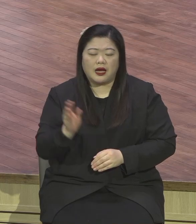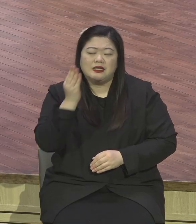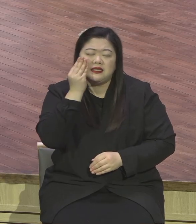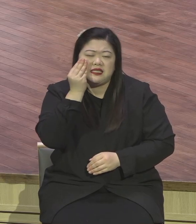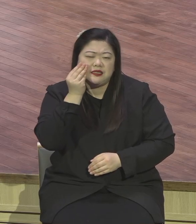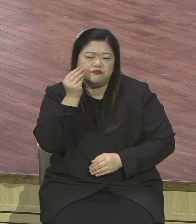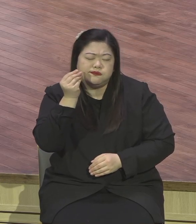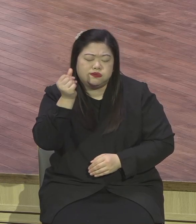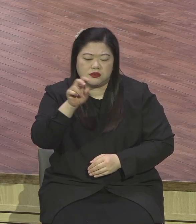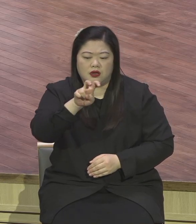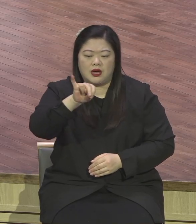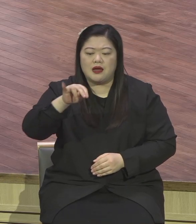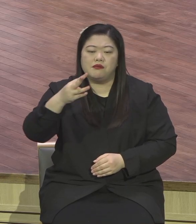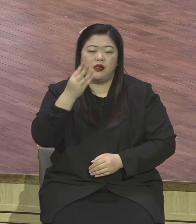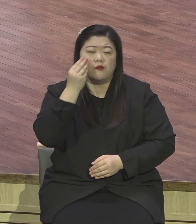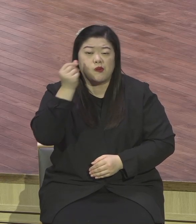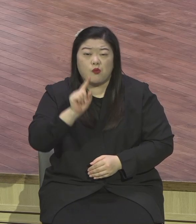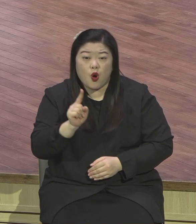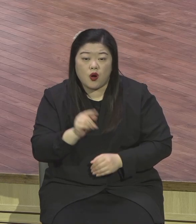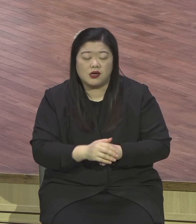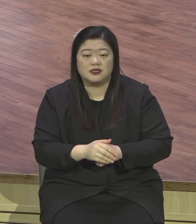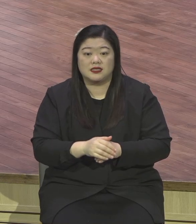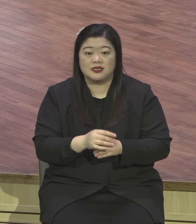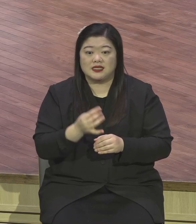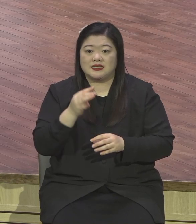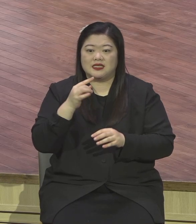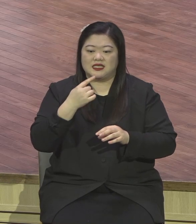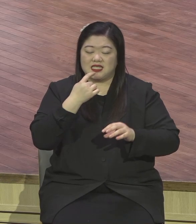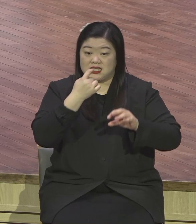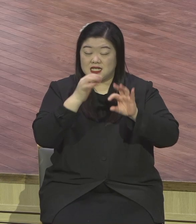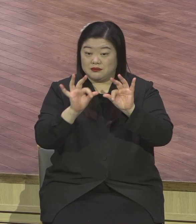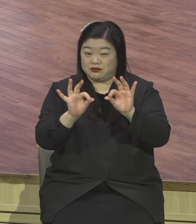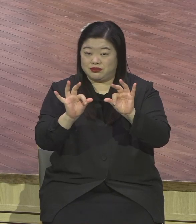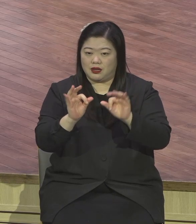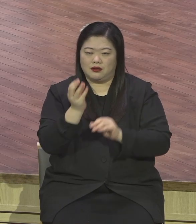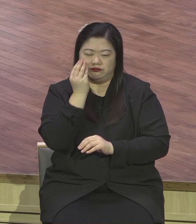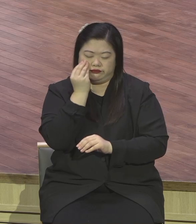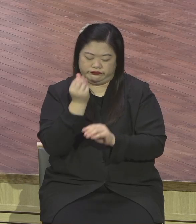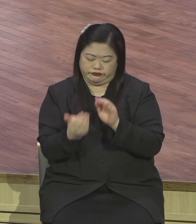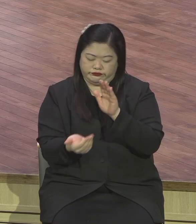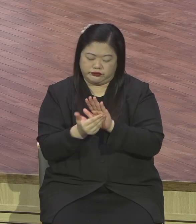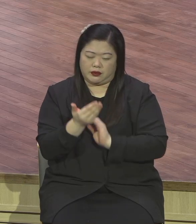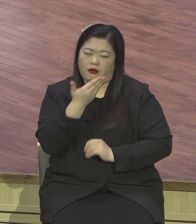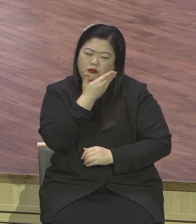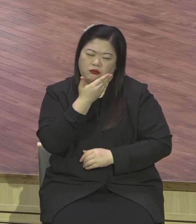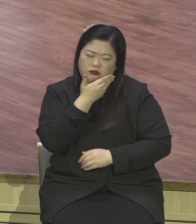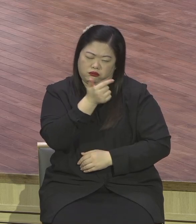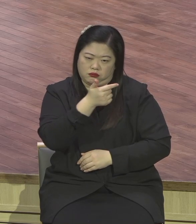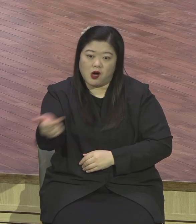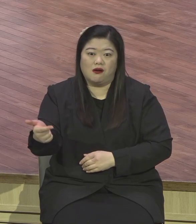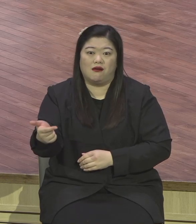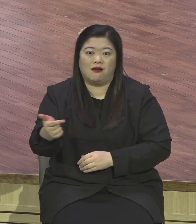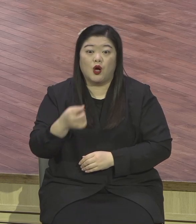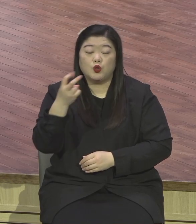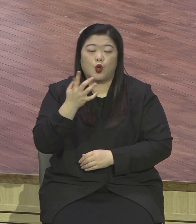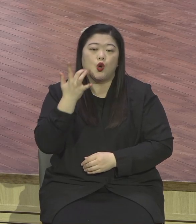최상품을 말합니다. 최상품. 반석에서 나오는 꿀. 이것도 최상급의 꿀을 의미합니다.